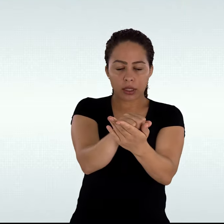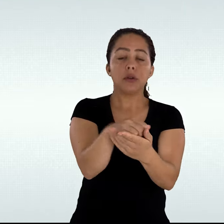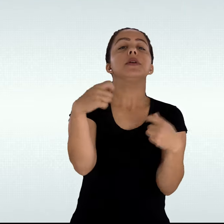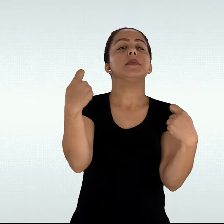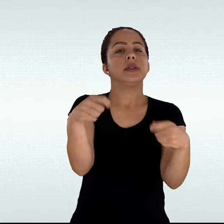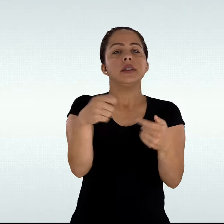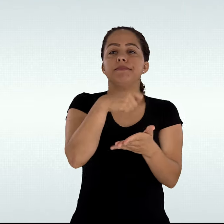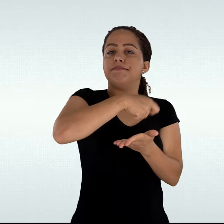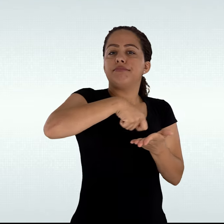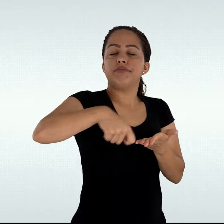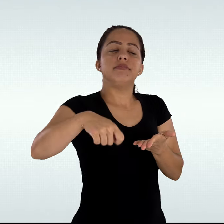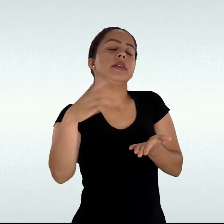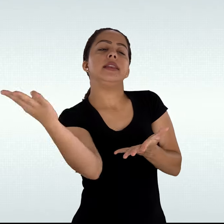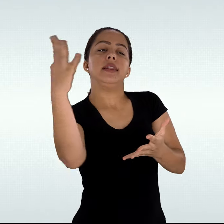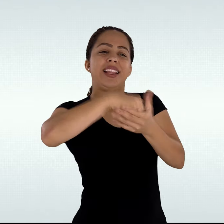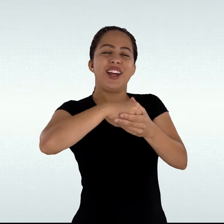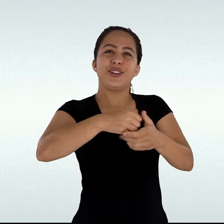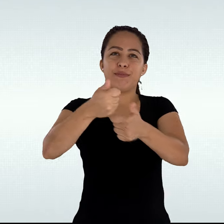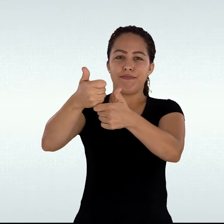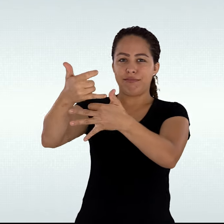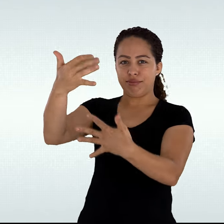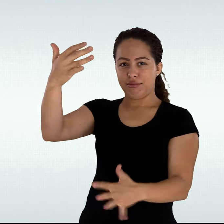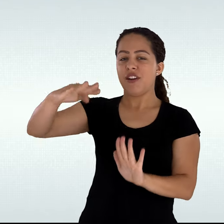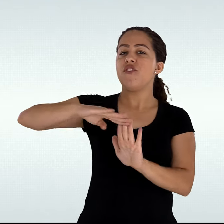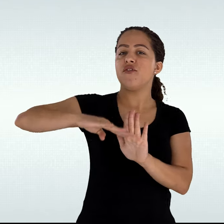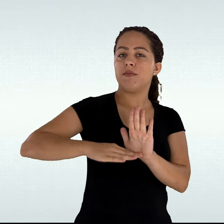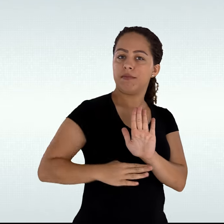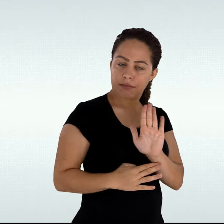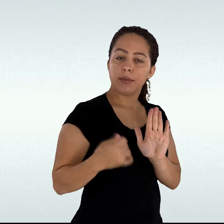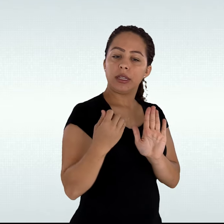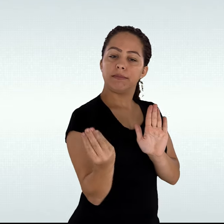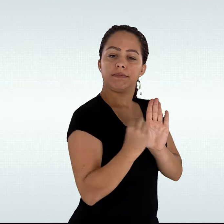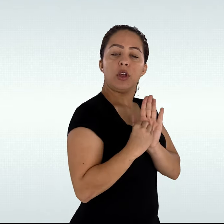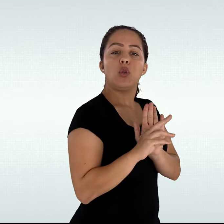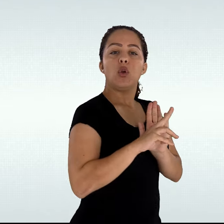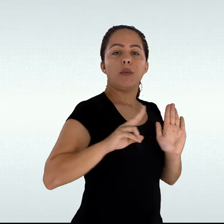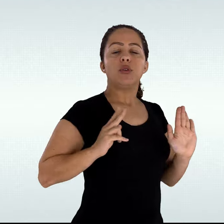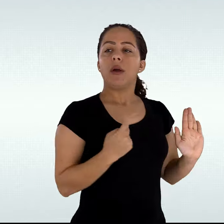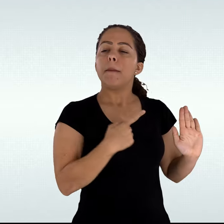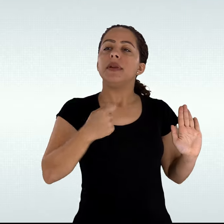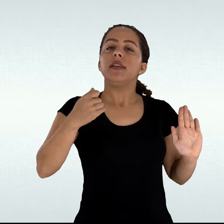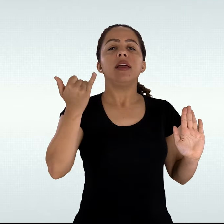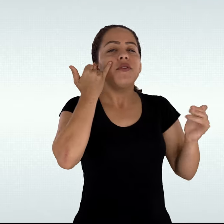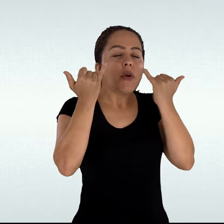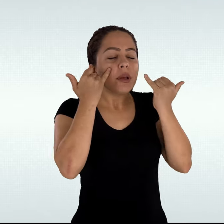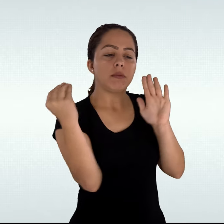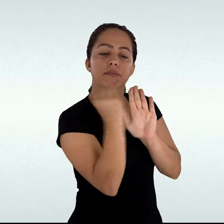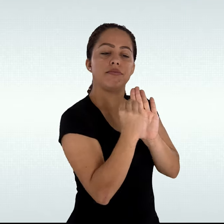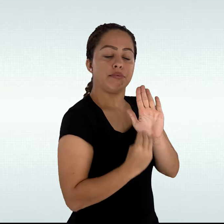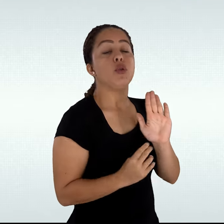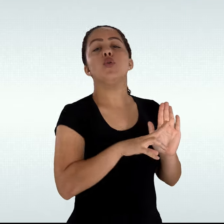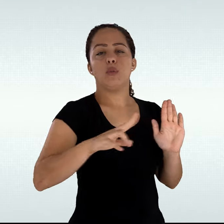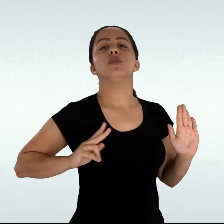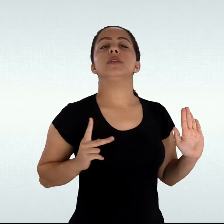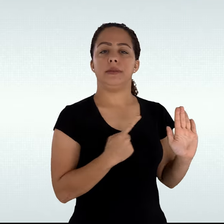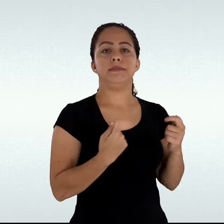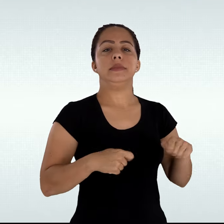utilizados nos procedimentos de seleção, inscrição, matrícula, registro de frequência,